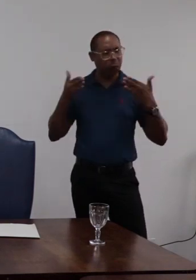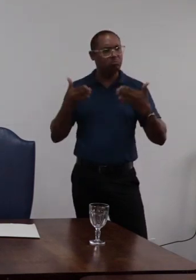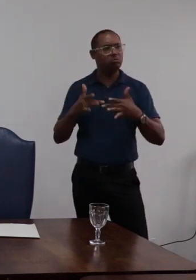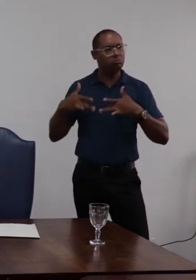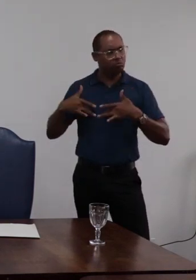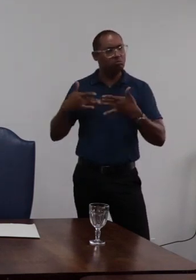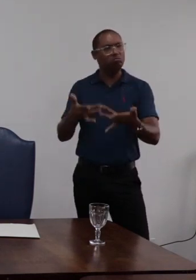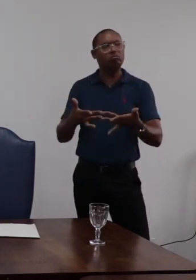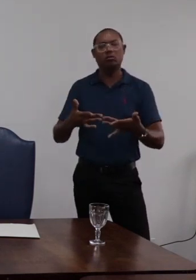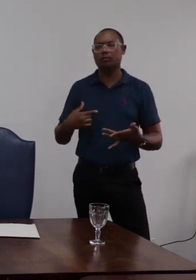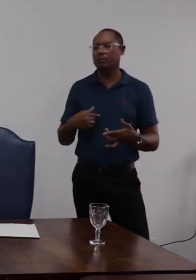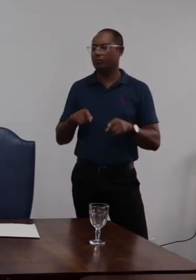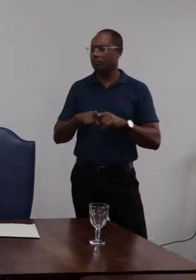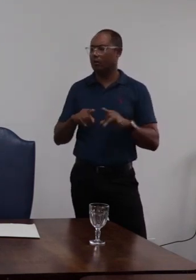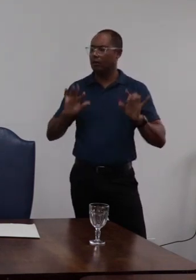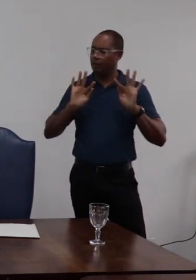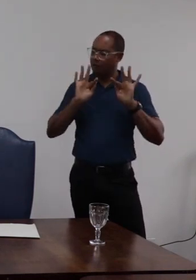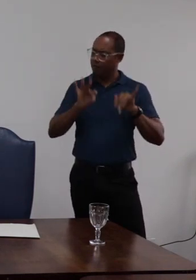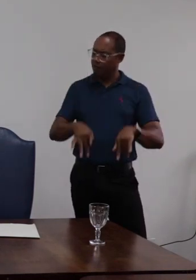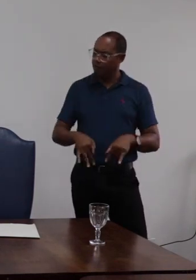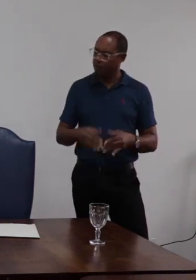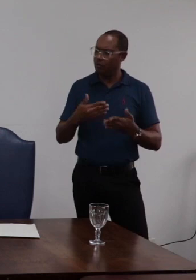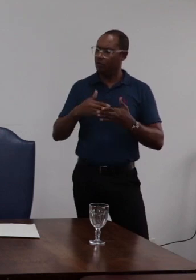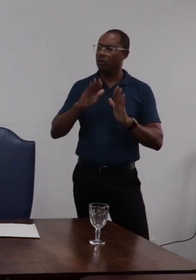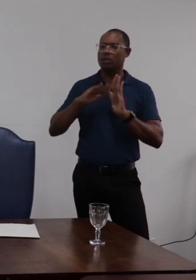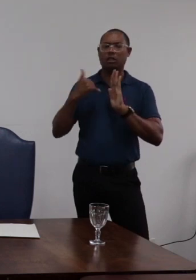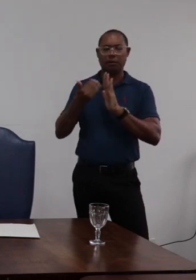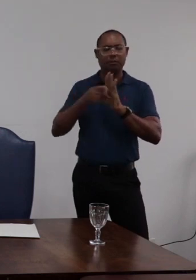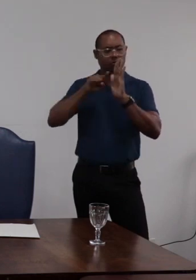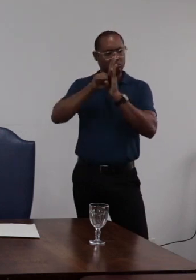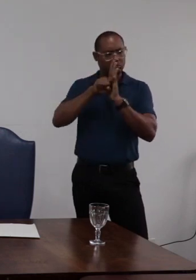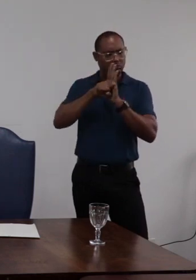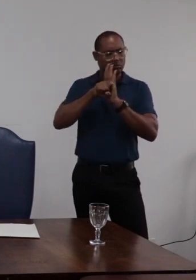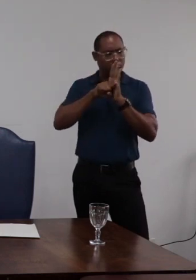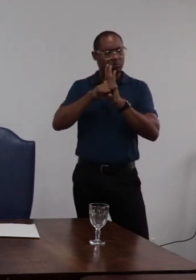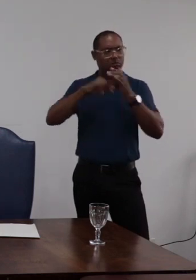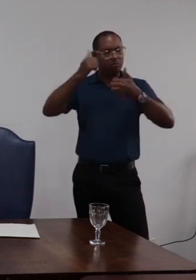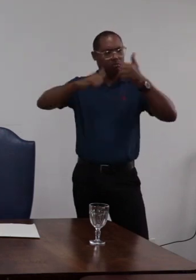ela finaliza depois de toda apuração